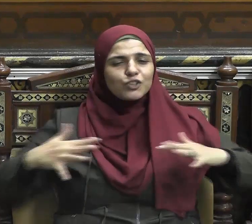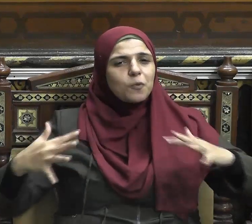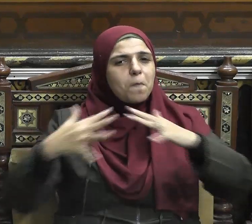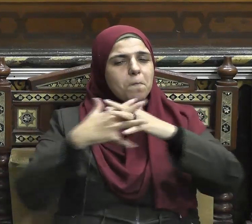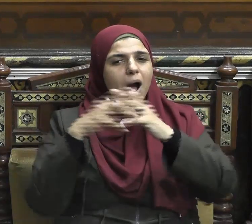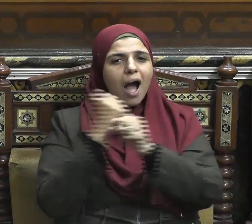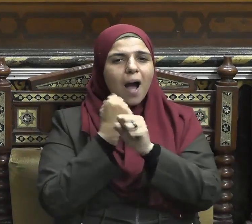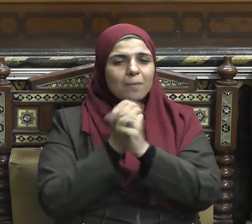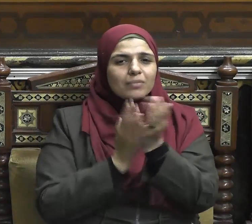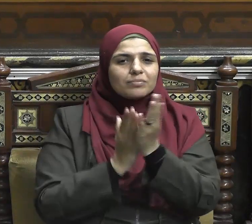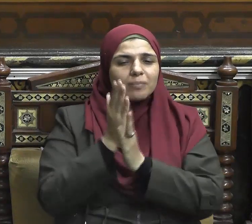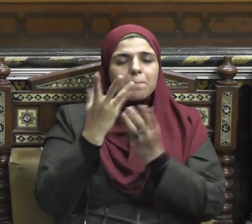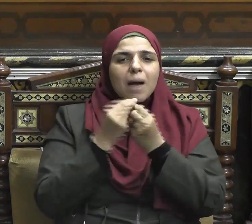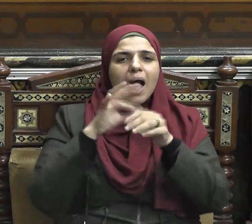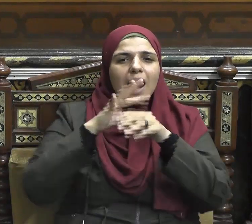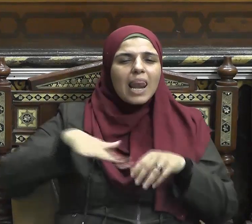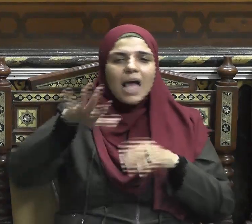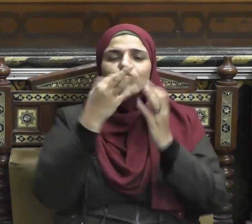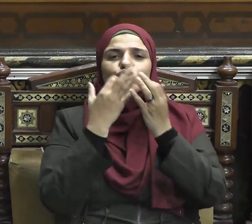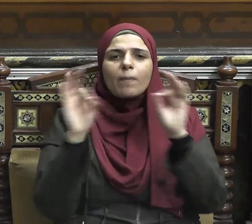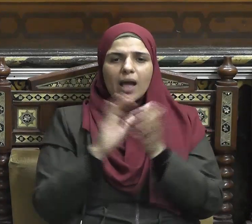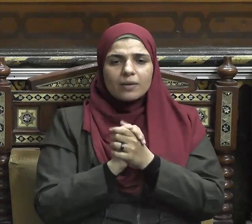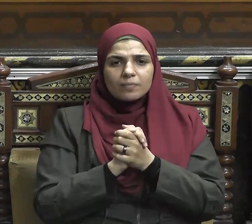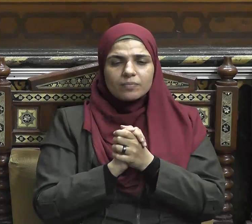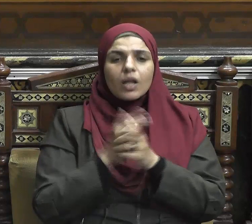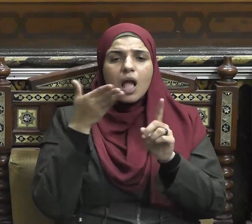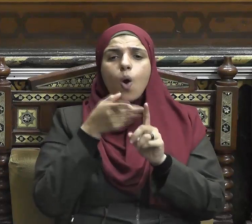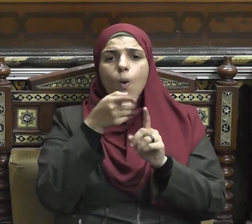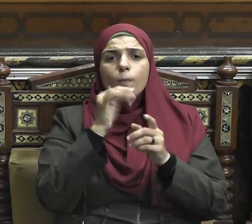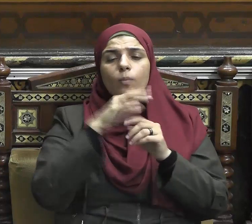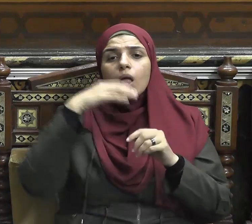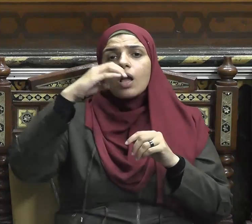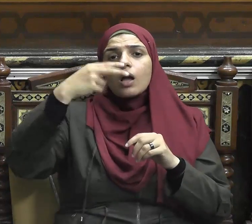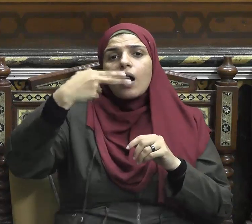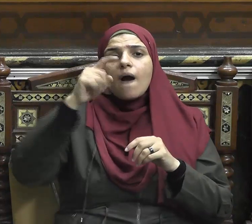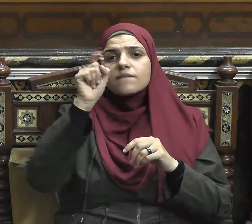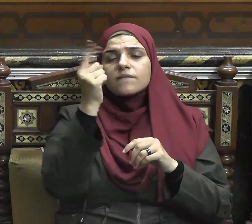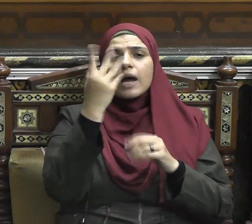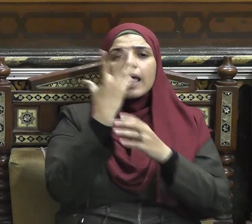تعاليم الإسلام السمحة وأخلاقه الكريمة